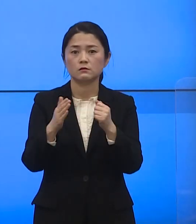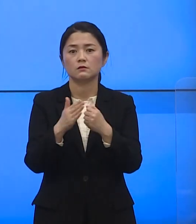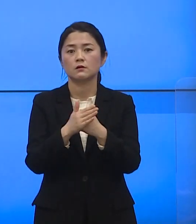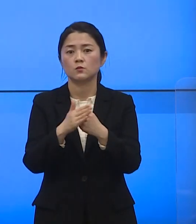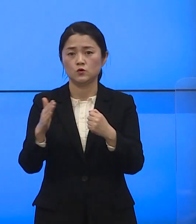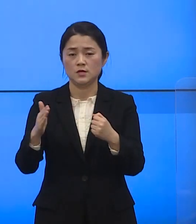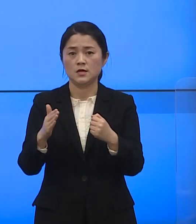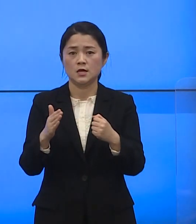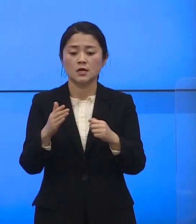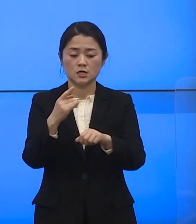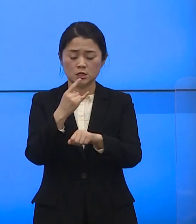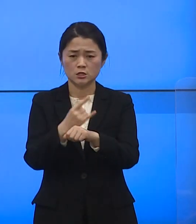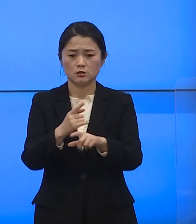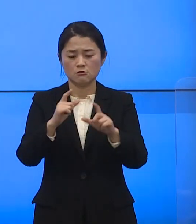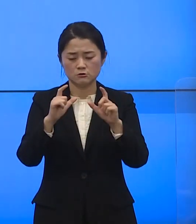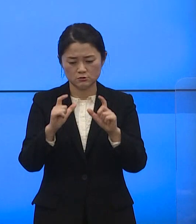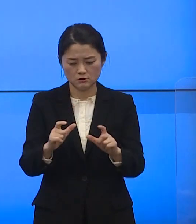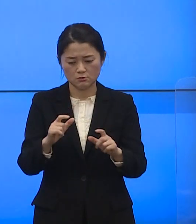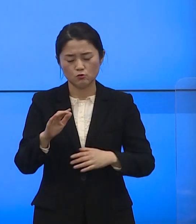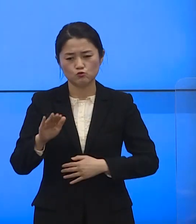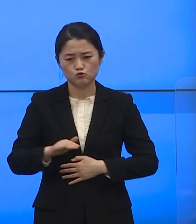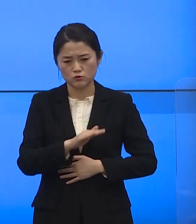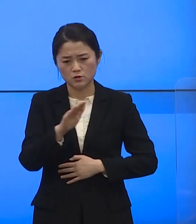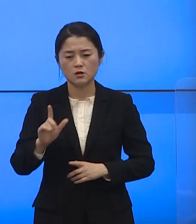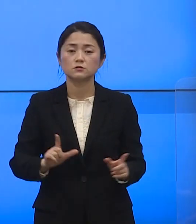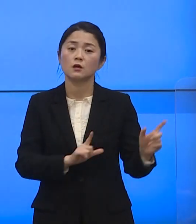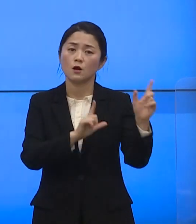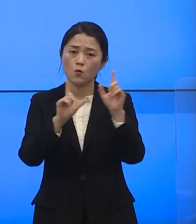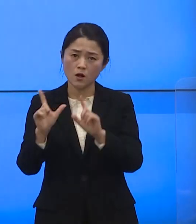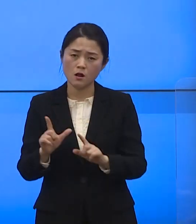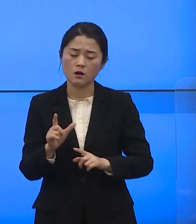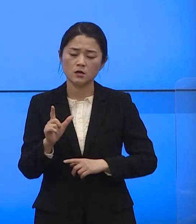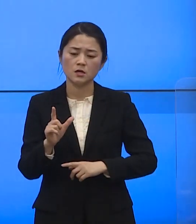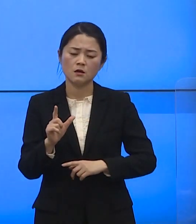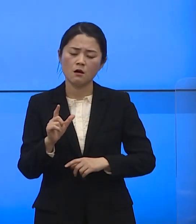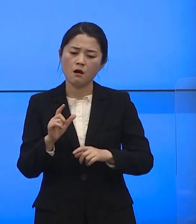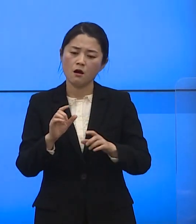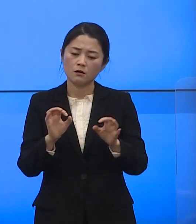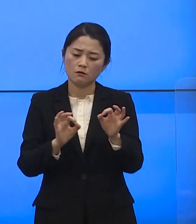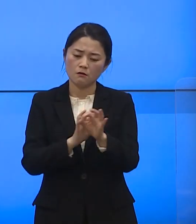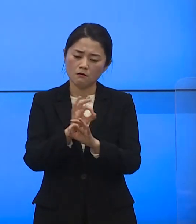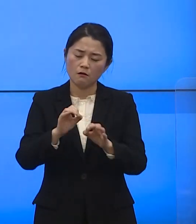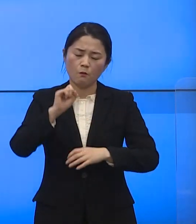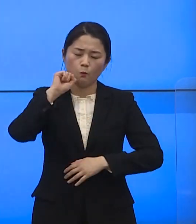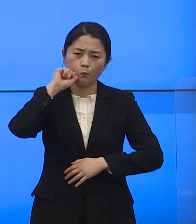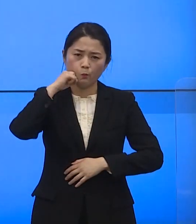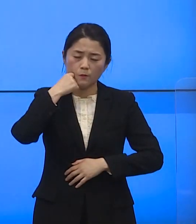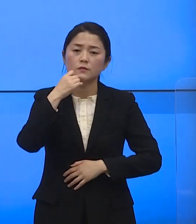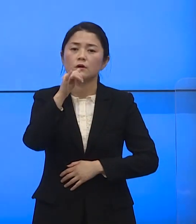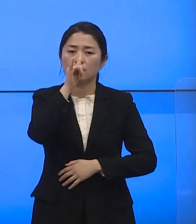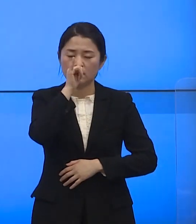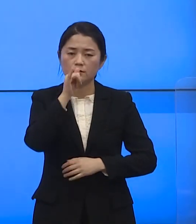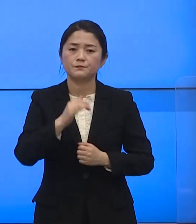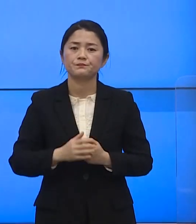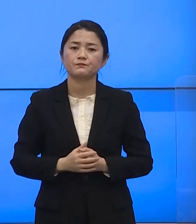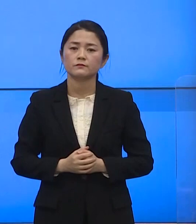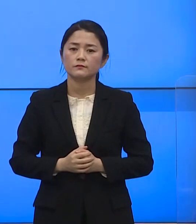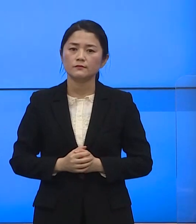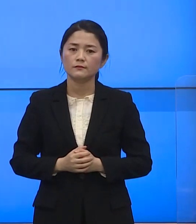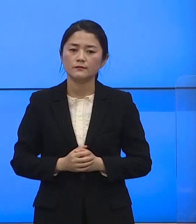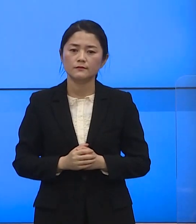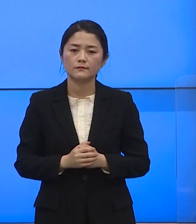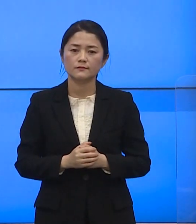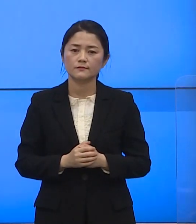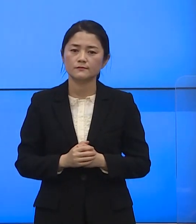우리의 일생생활이 변한다는 물론 경제적으로 많은 어려움을 겪고 있을까 생각합니다